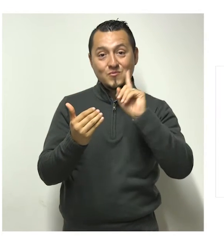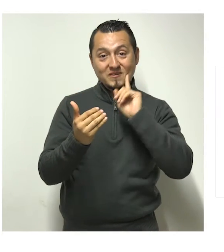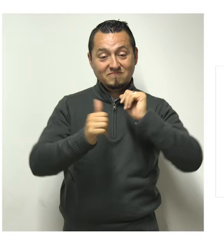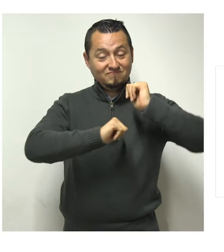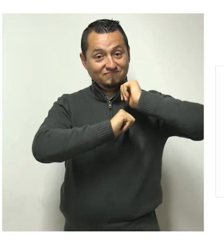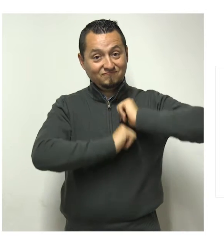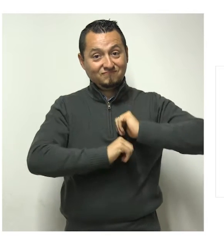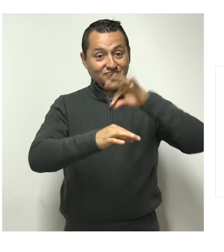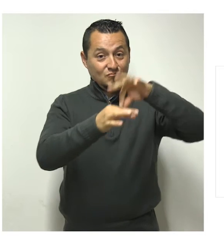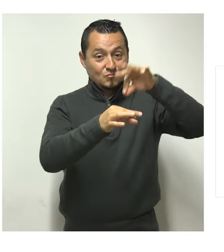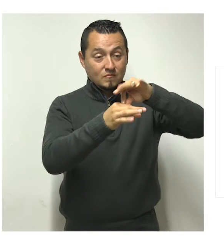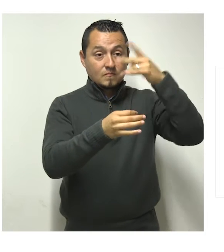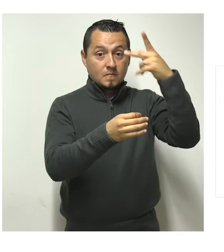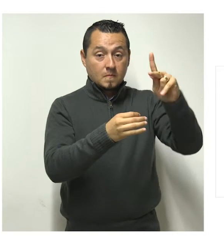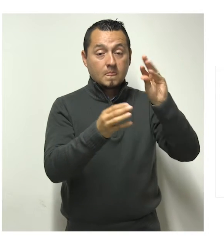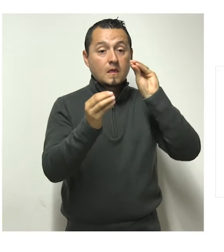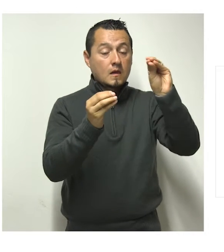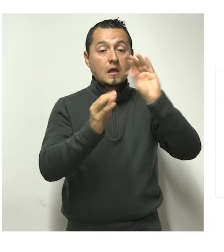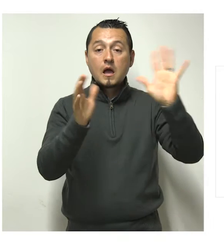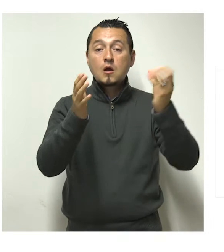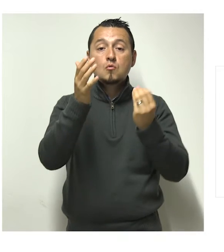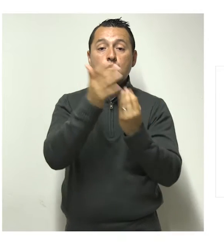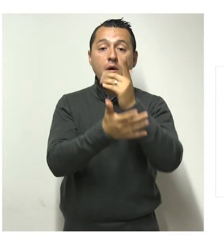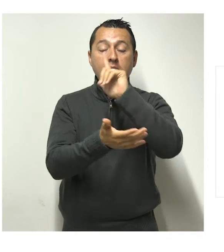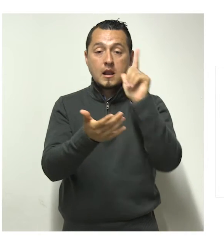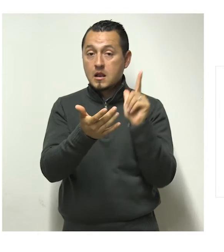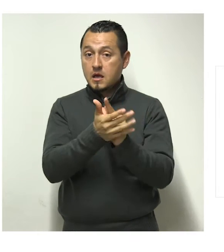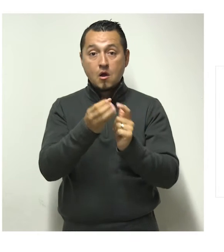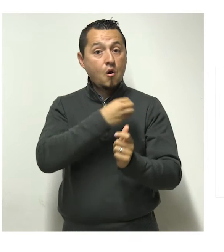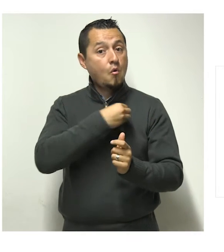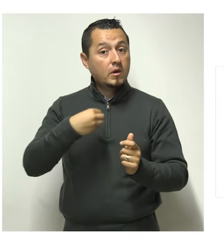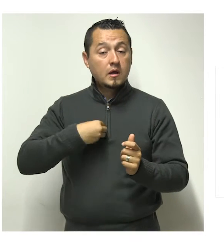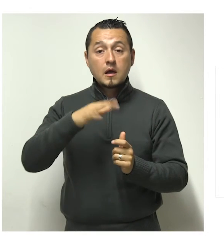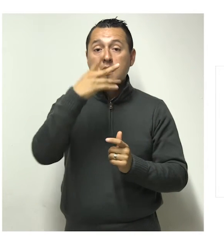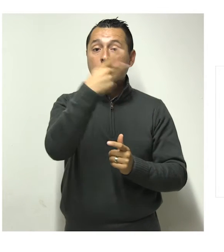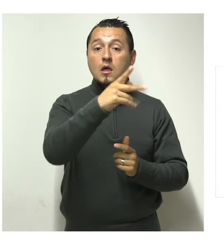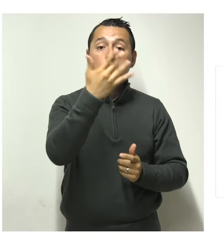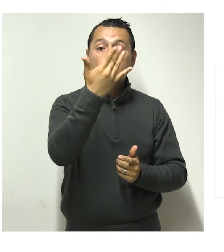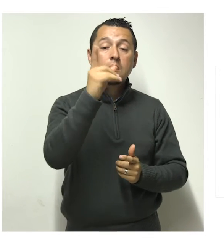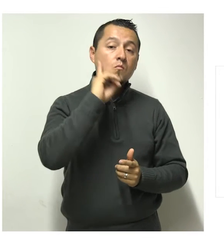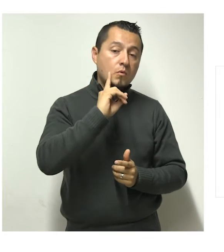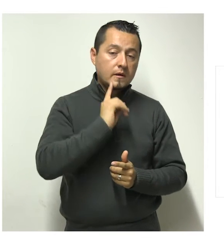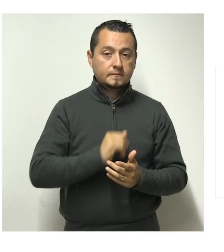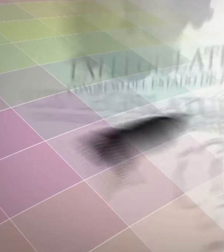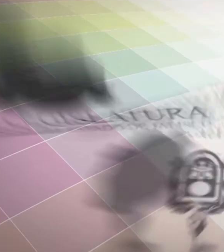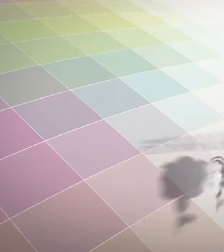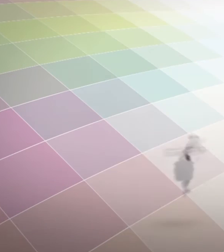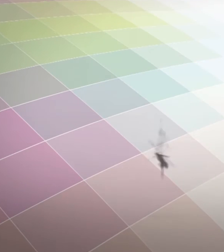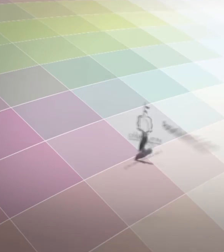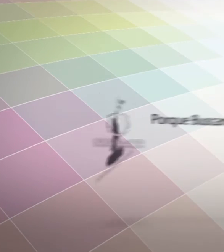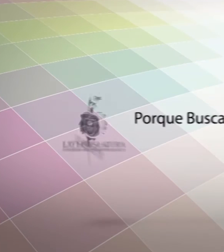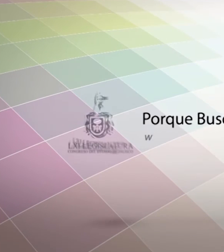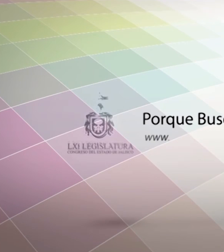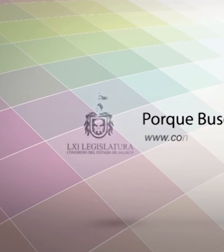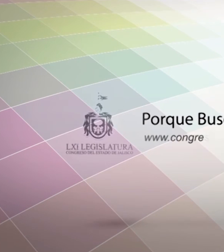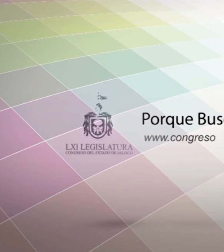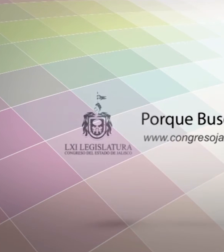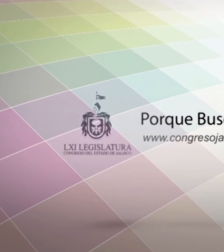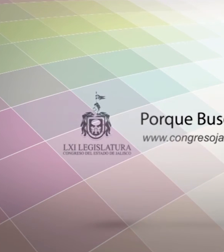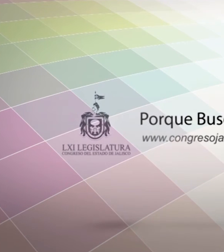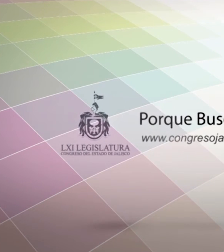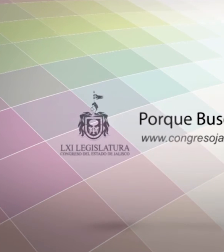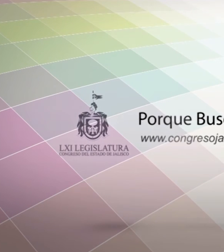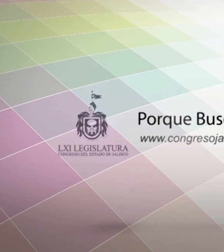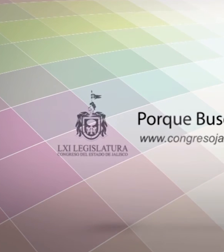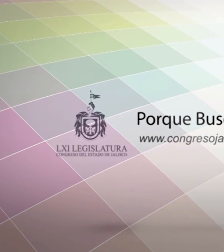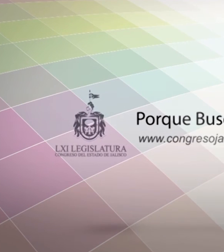50% en los cargos de elección popular de los municipios corresponderán obligatoriamente a las mujeres. Porque buscamos